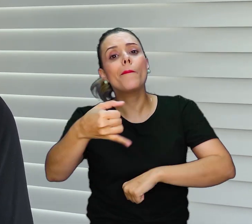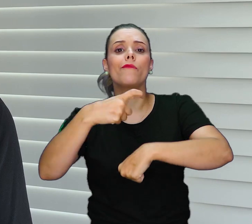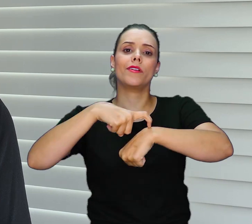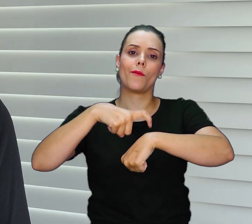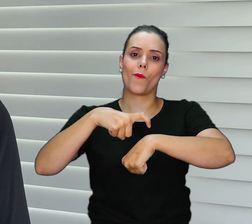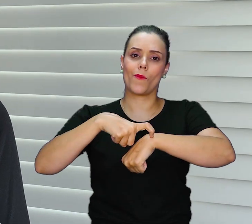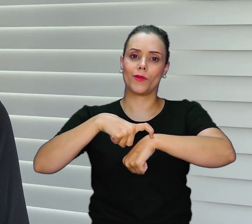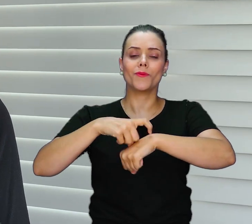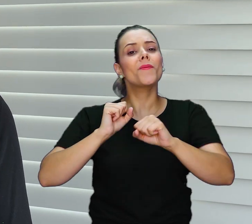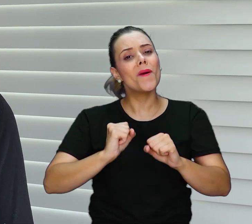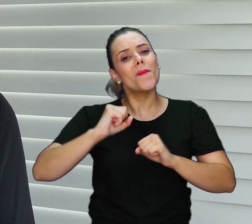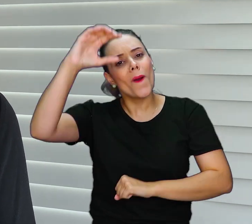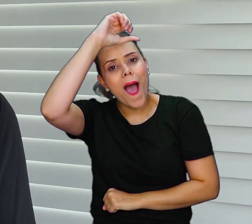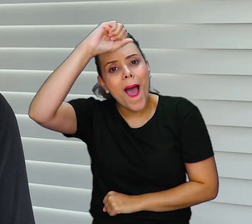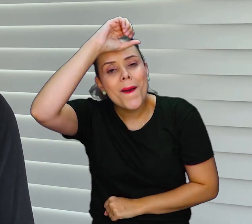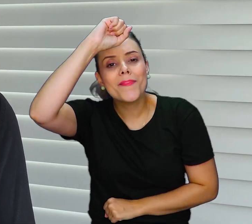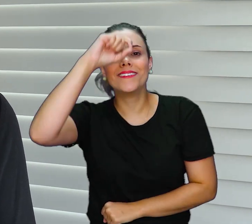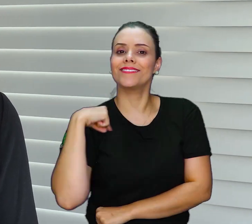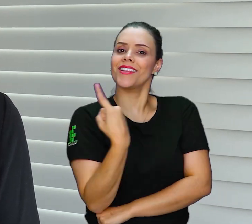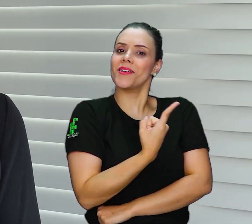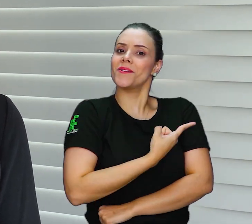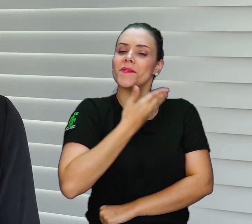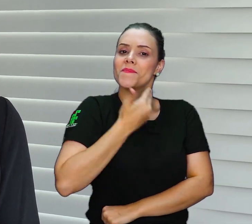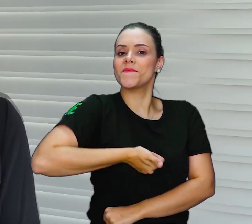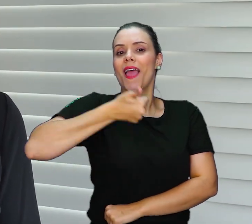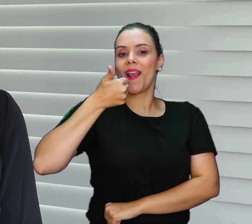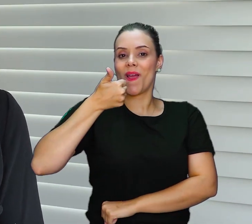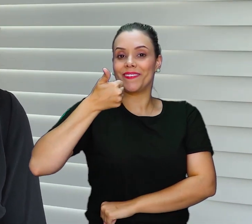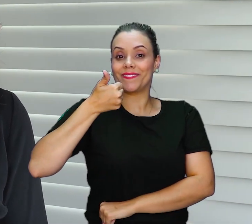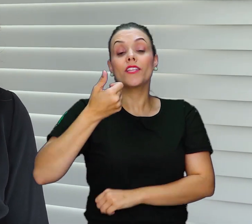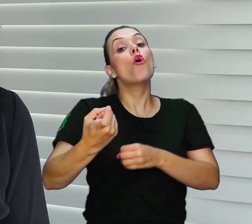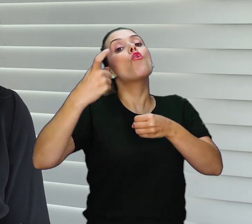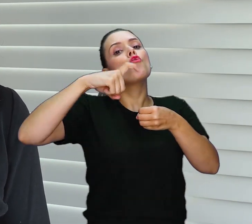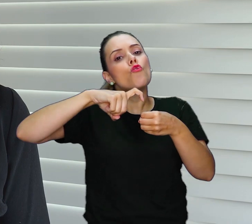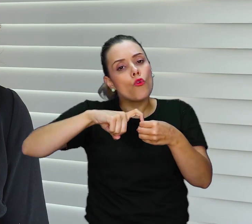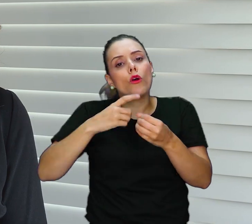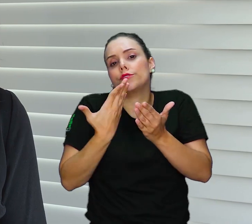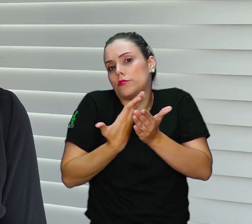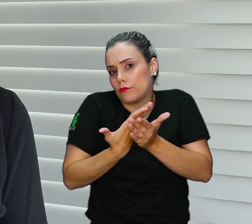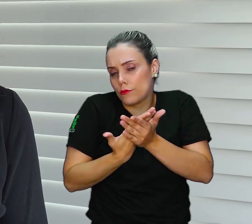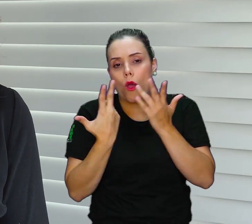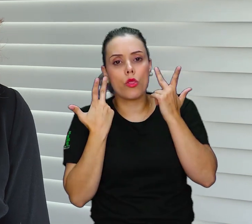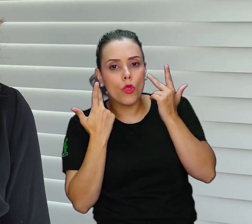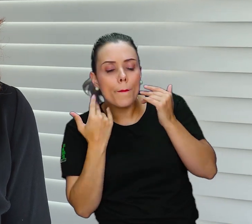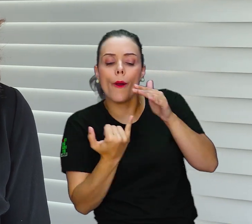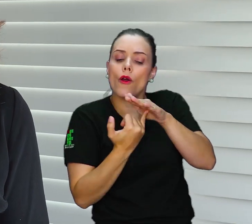possa nos ajudar a superar, como eu disse, essa crise. No retorno, iremos avaliar todas essas questões, estamos